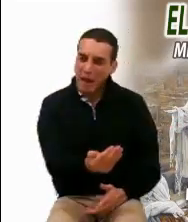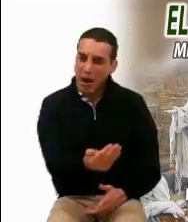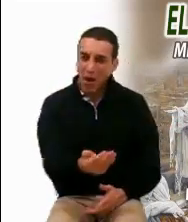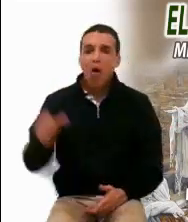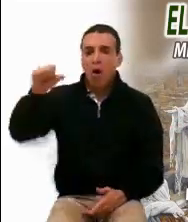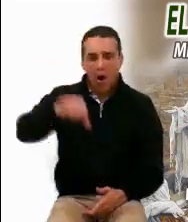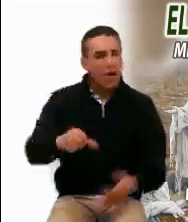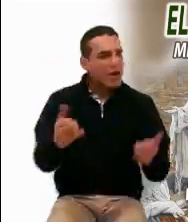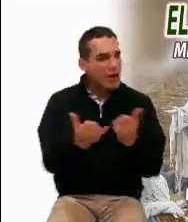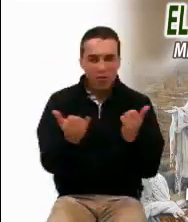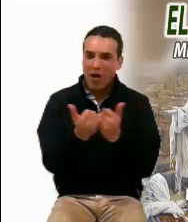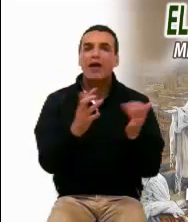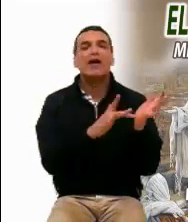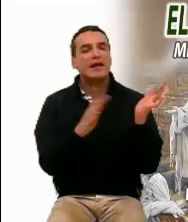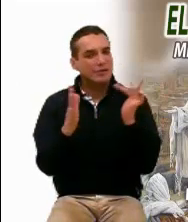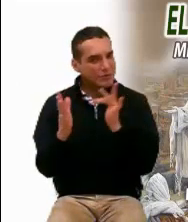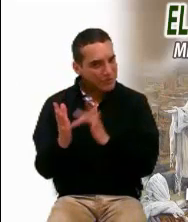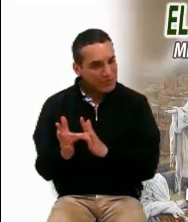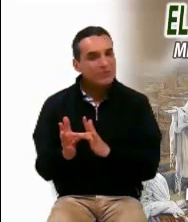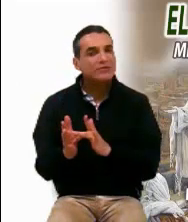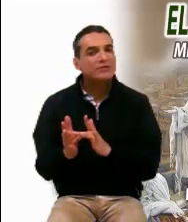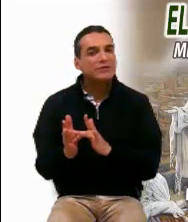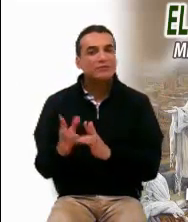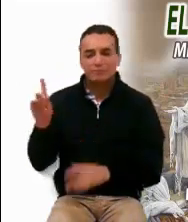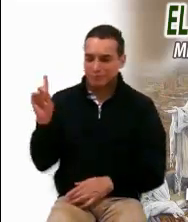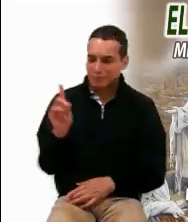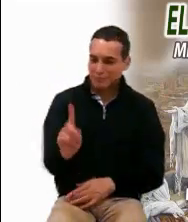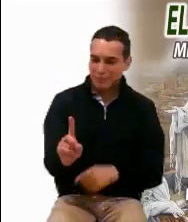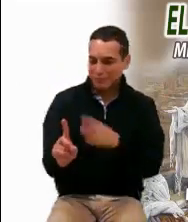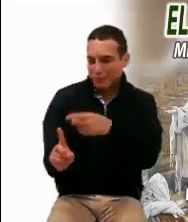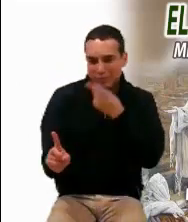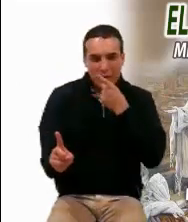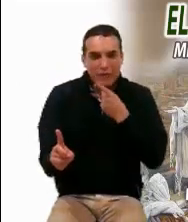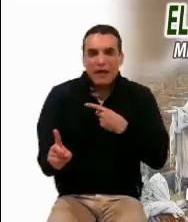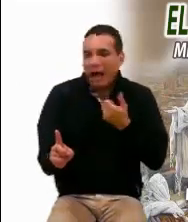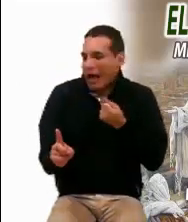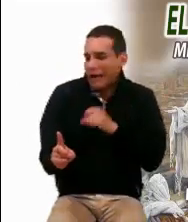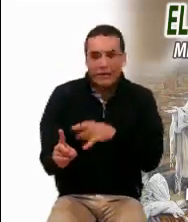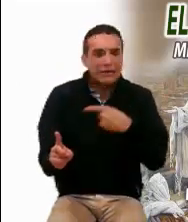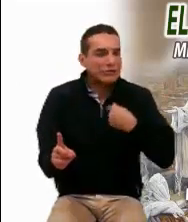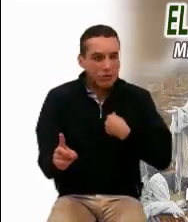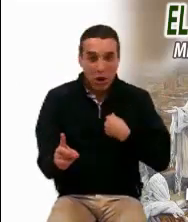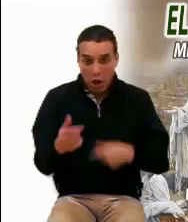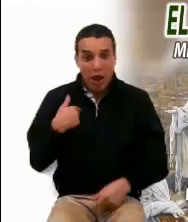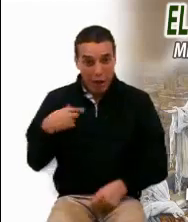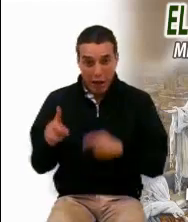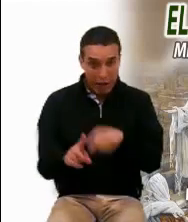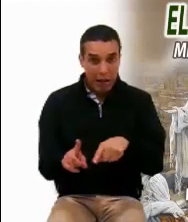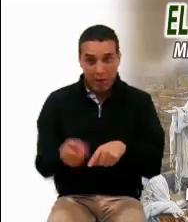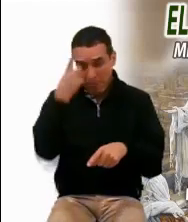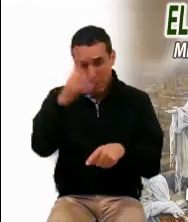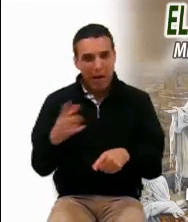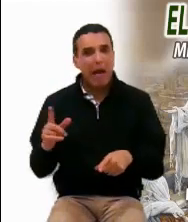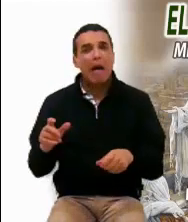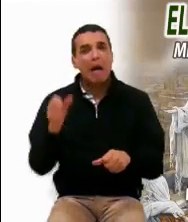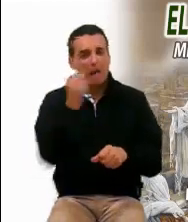también así se nos presenta. Nos dice que también Él es así. No viene a